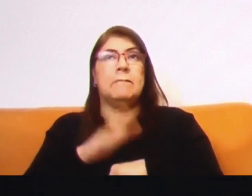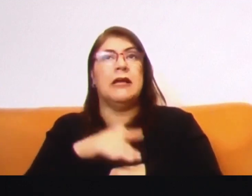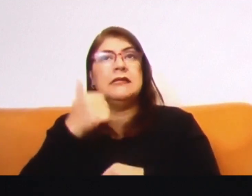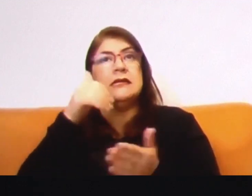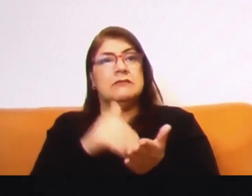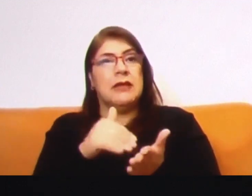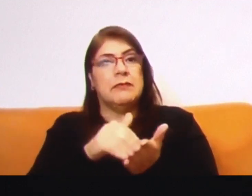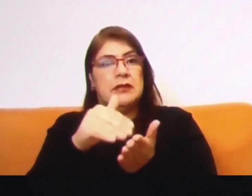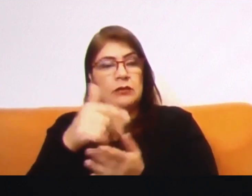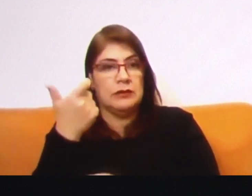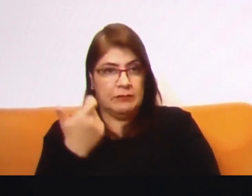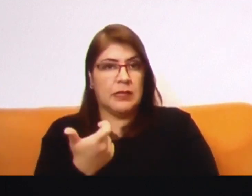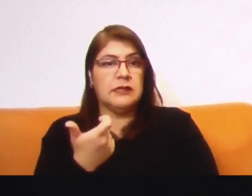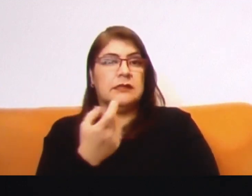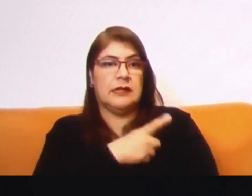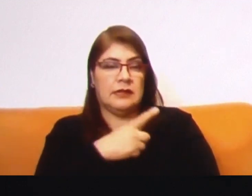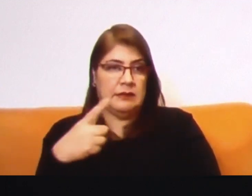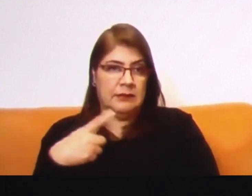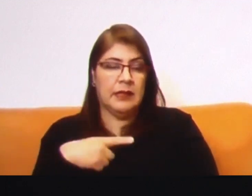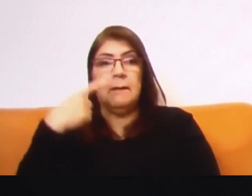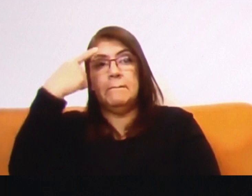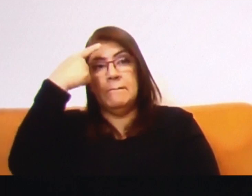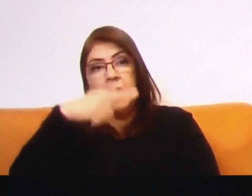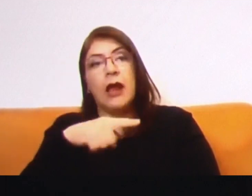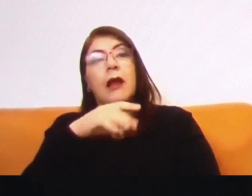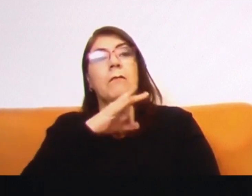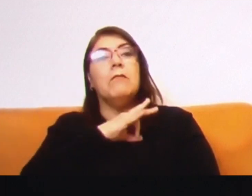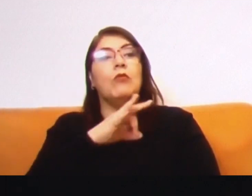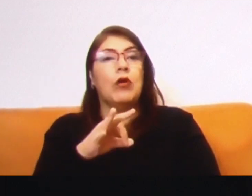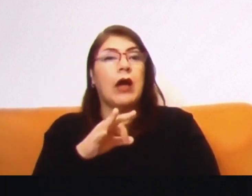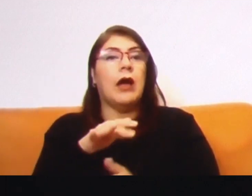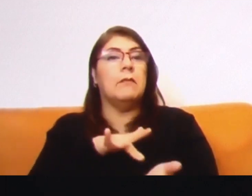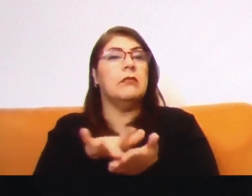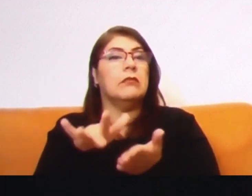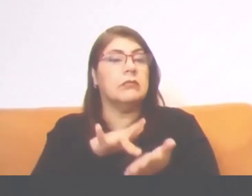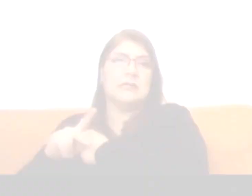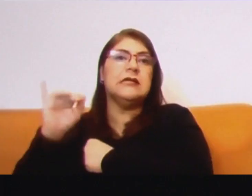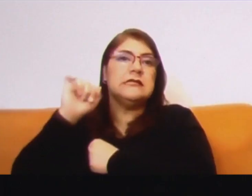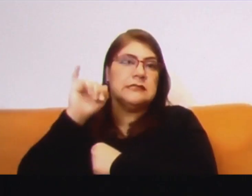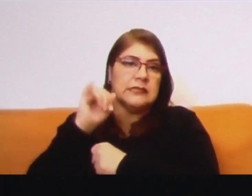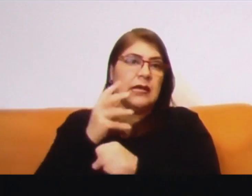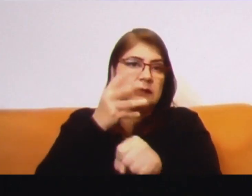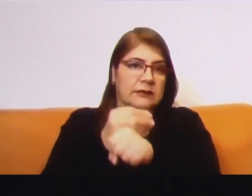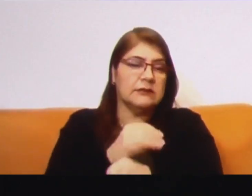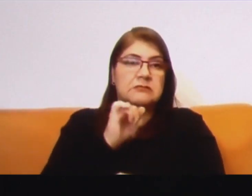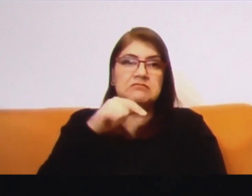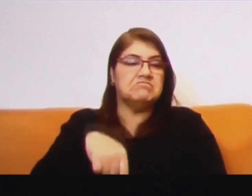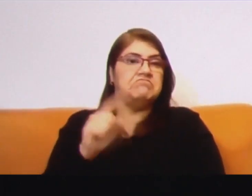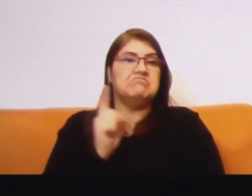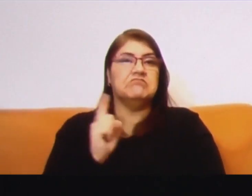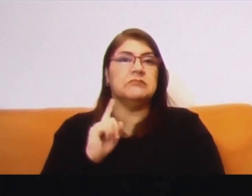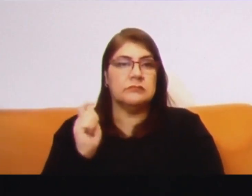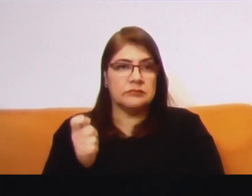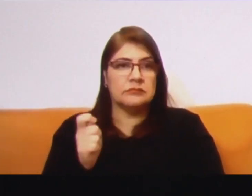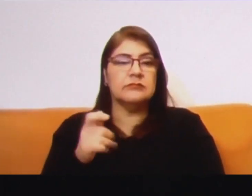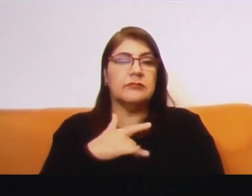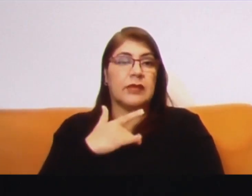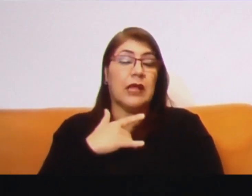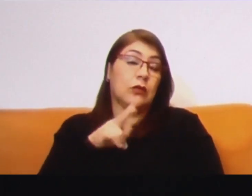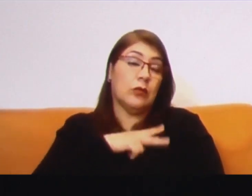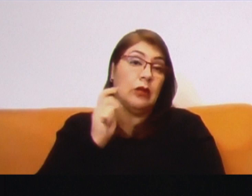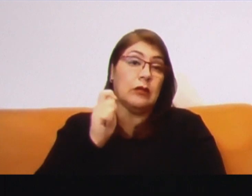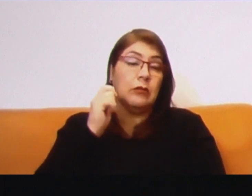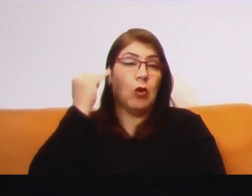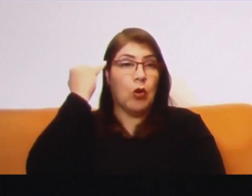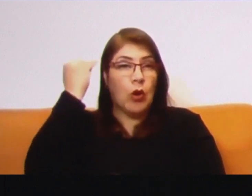mil millones de pesos para cubrir por lo menos las necesidades que estaban siendo satisfechas. En nuestra propuesta, que es una propuesta técnica